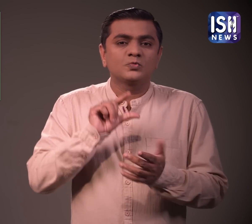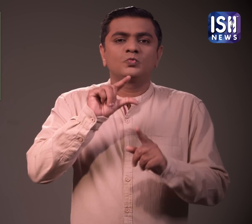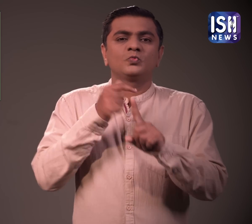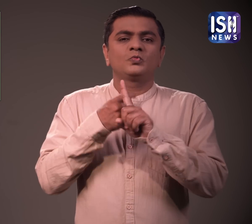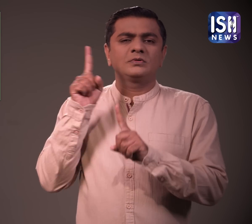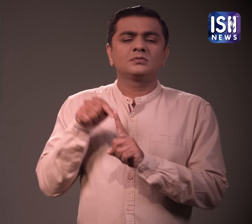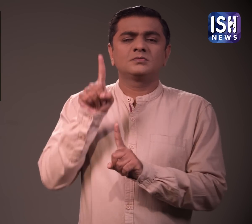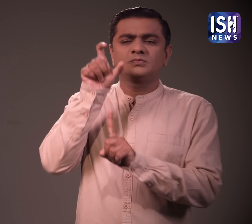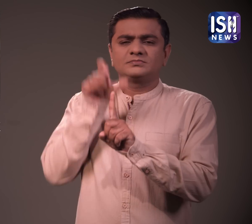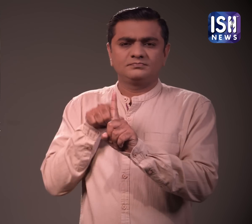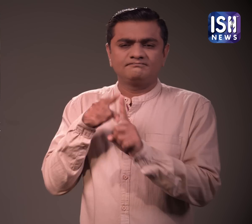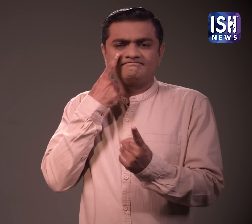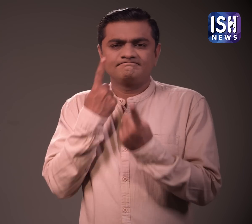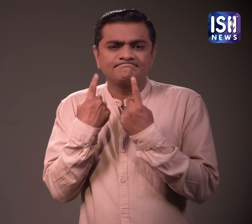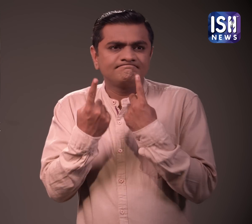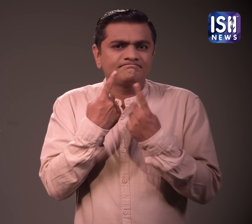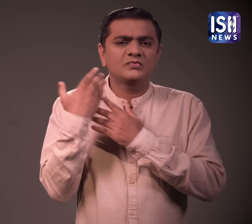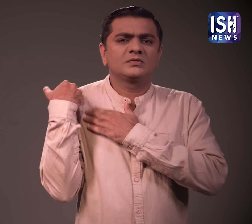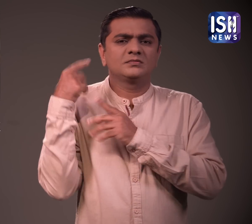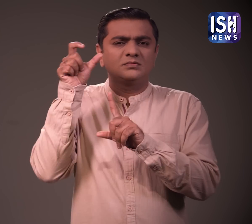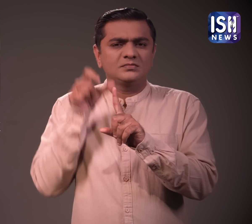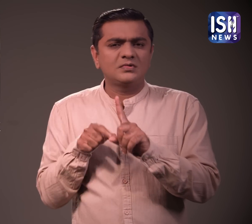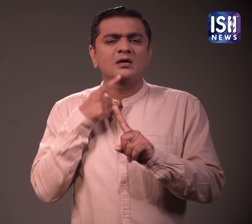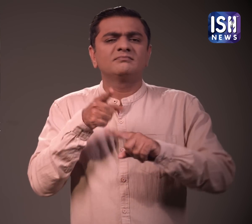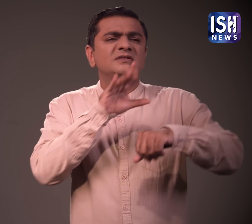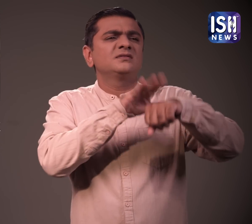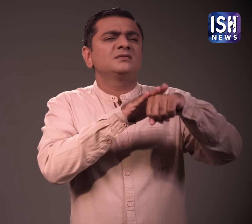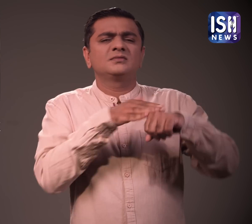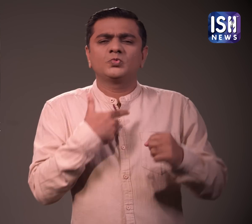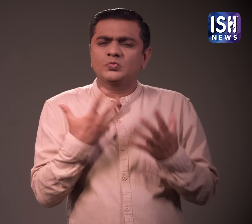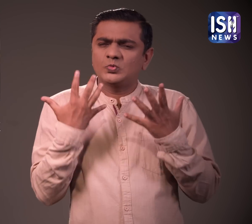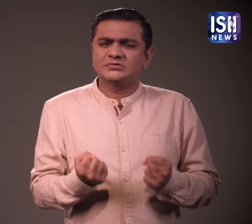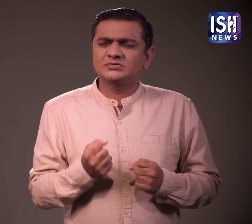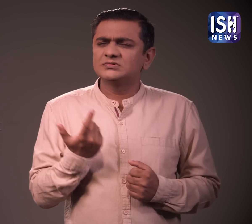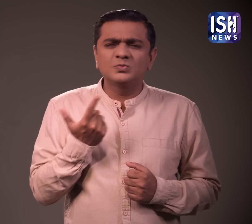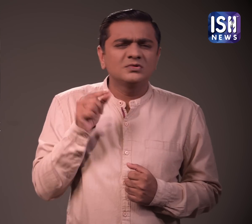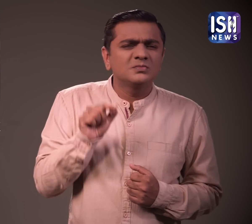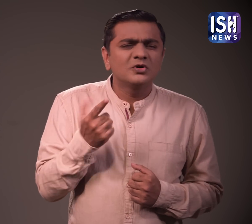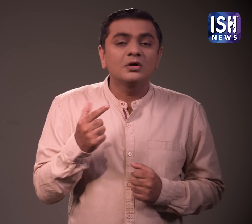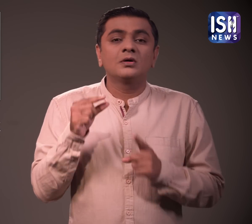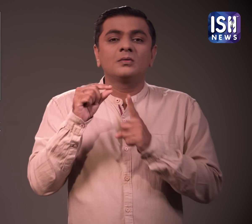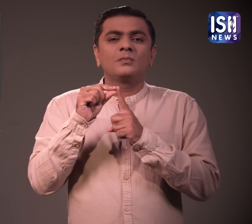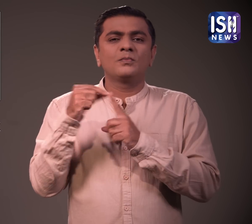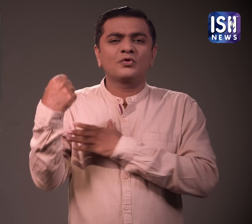यूके के एक कोरोनर ने प्रोटीन शेक में स्वास्त चेतावनी जोड़ने का आगरा किया है